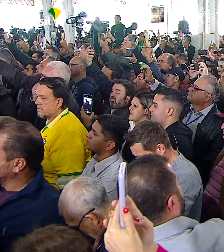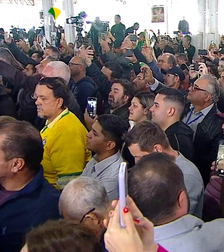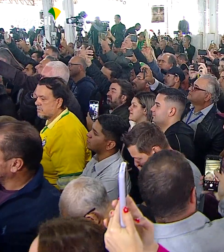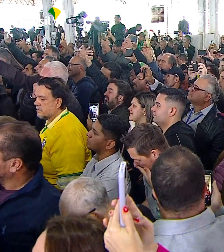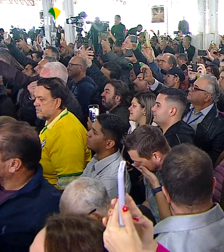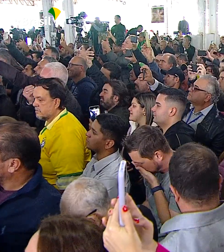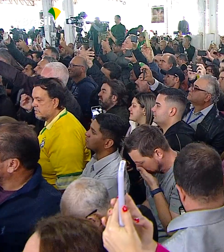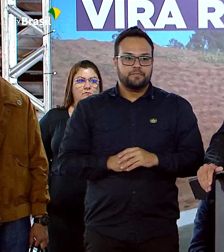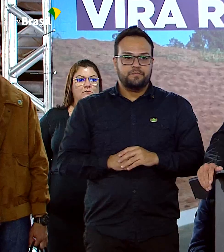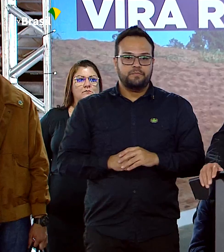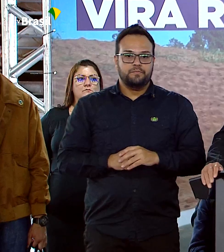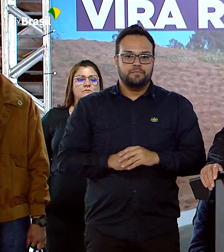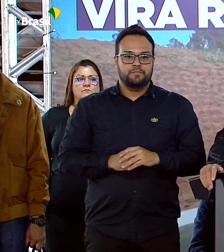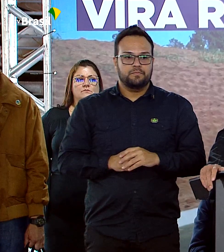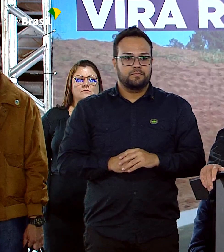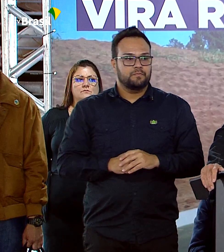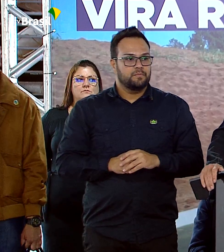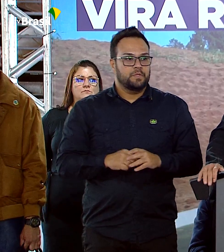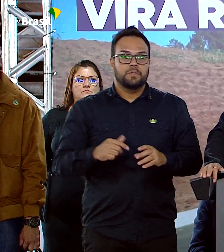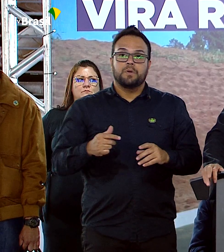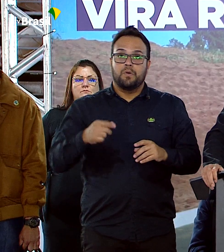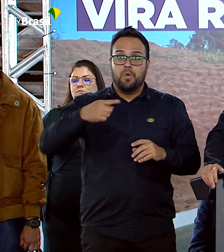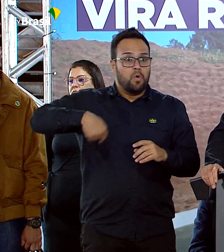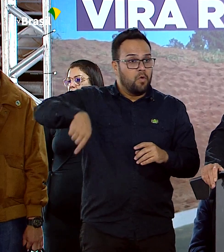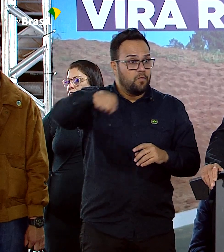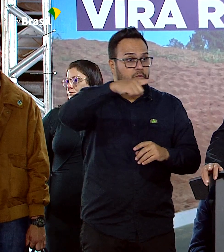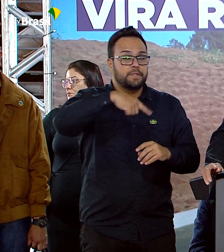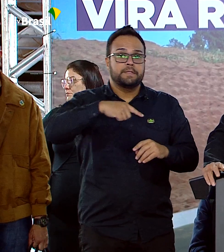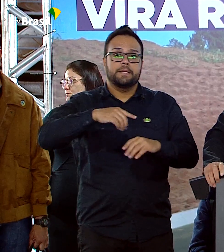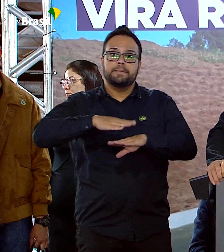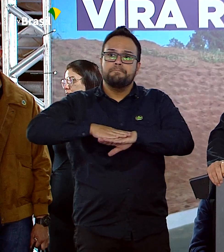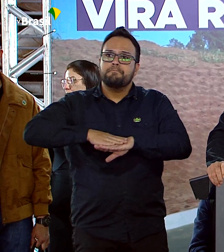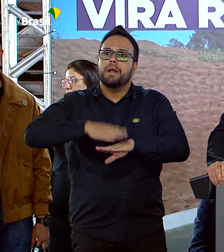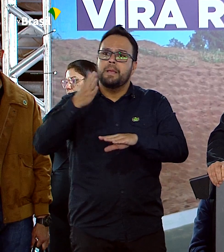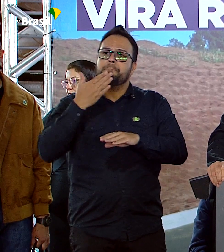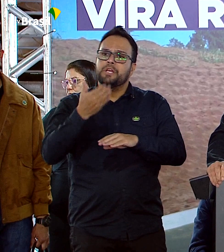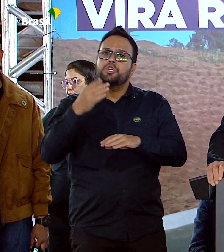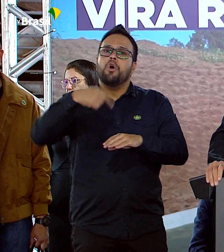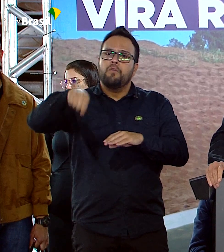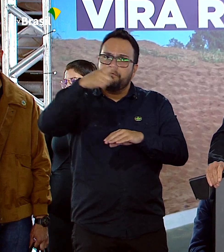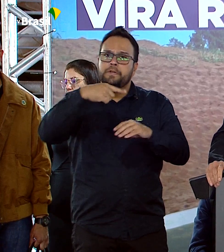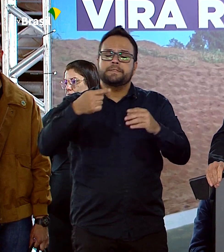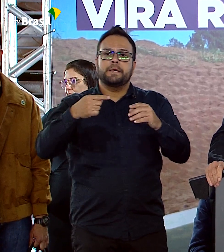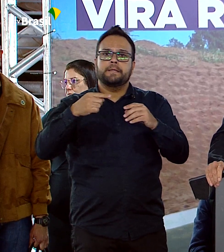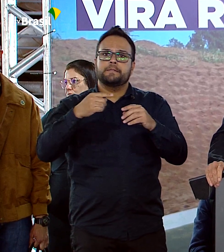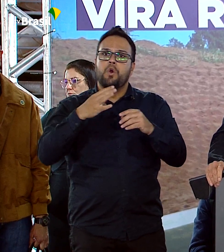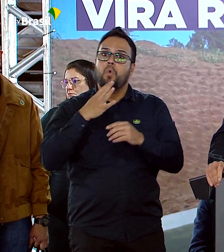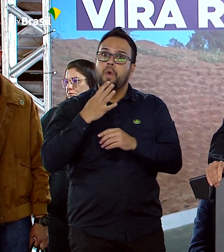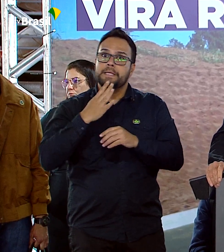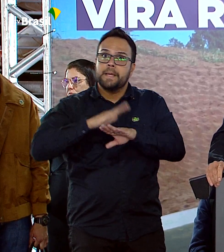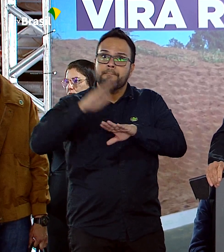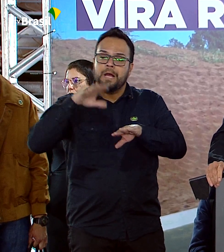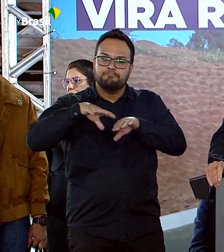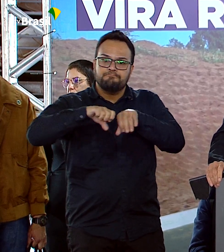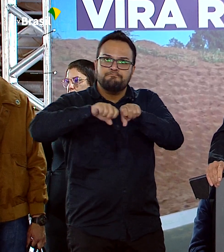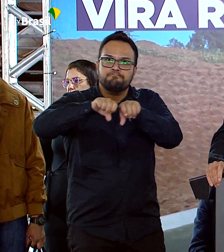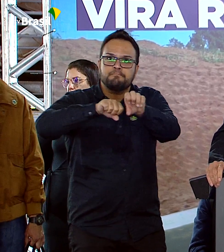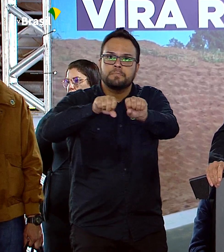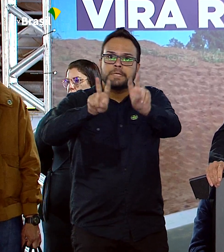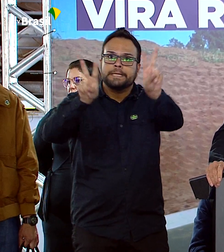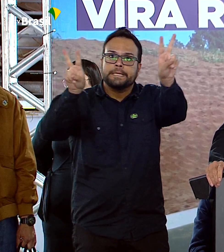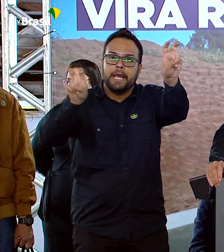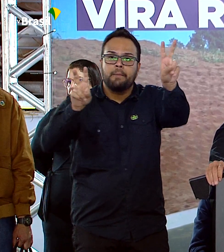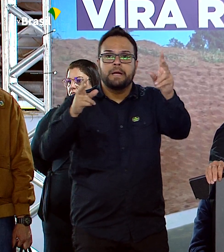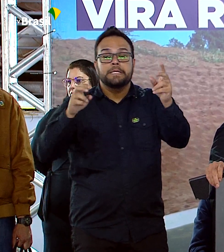Eu peço que vocês, cada vez mais, se interessem por este assunto. Se